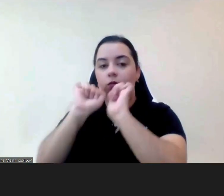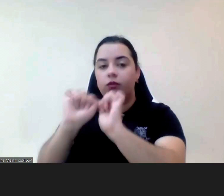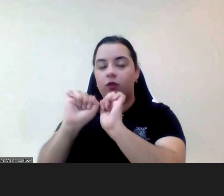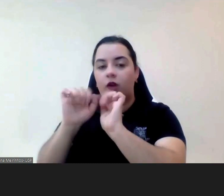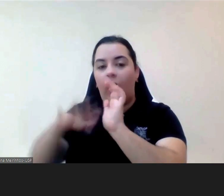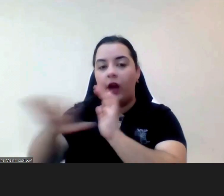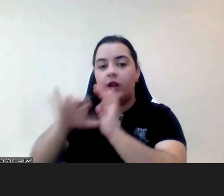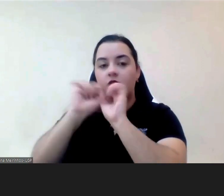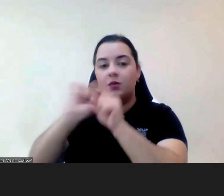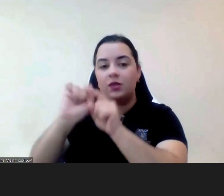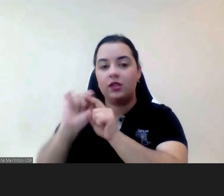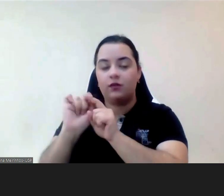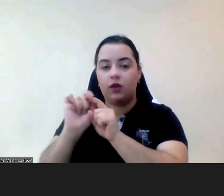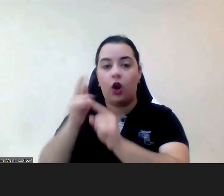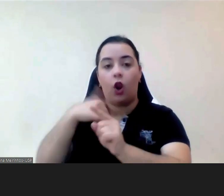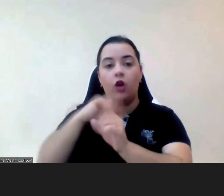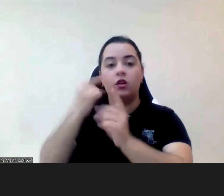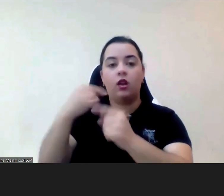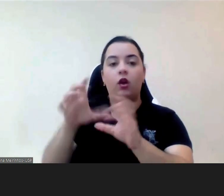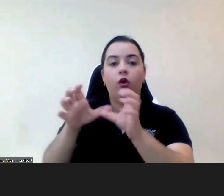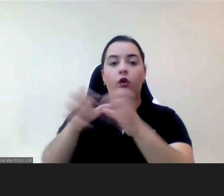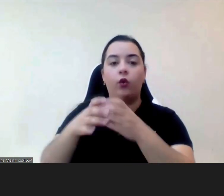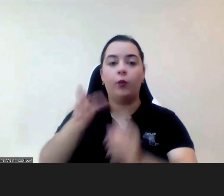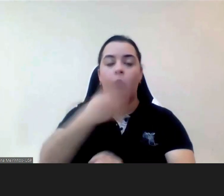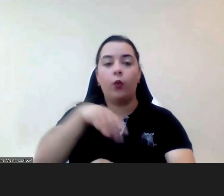nossa atividade é realmente em Lisboa